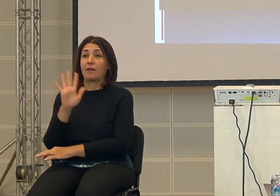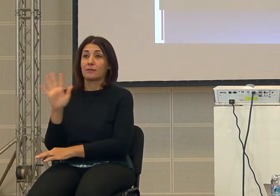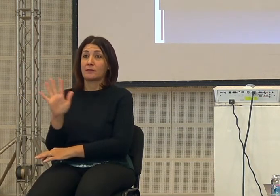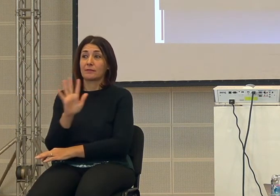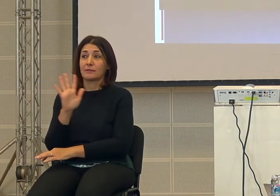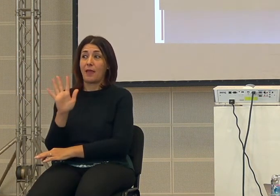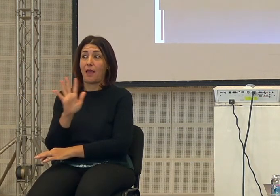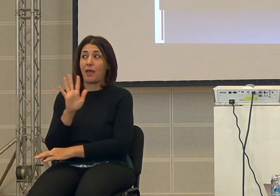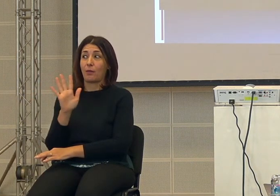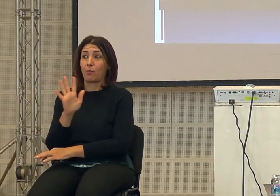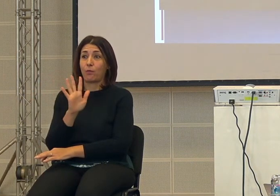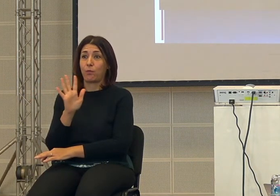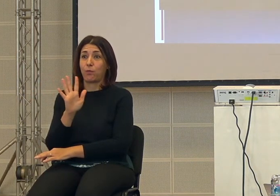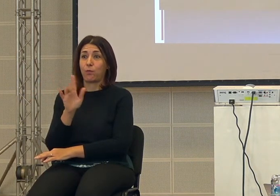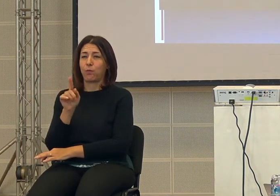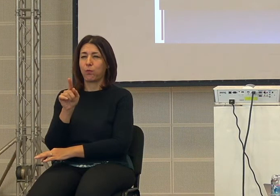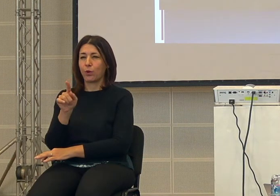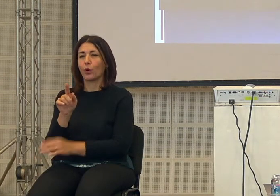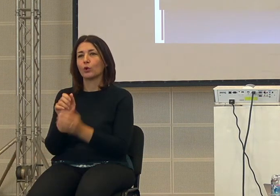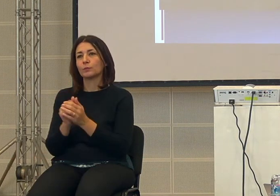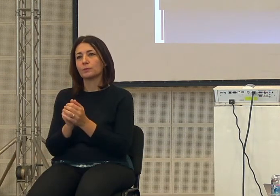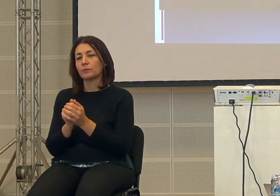quello che era stata la base